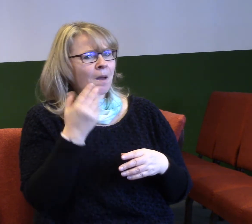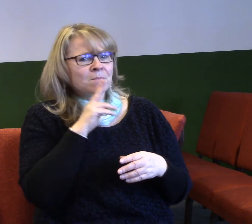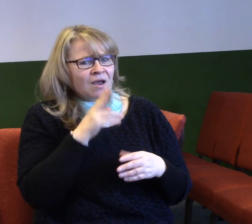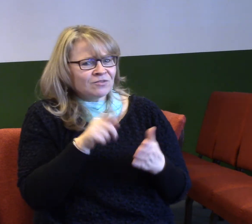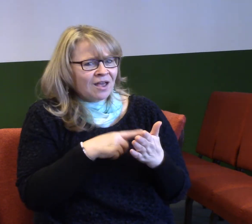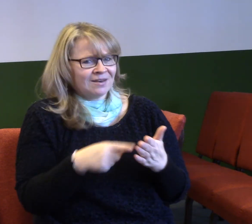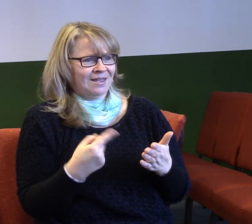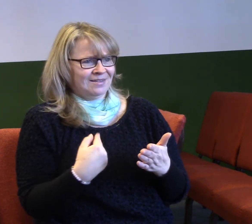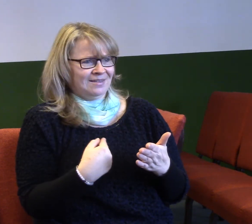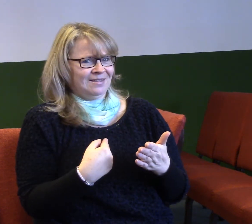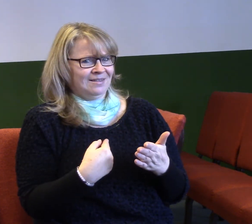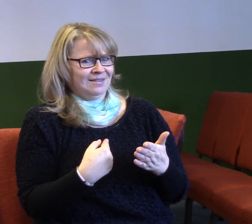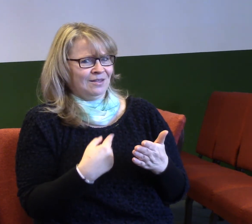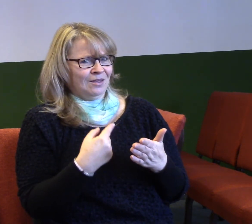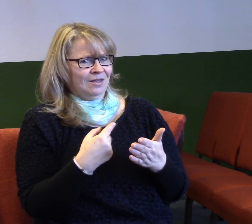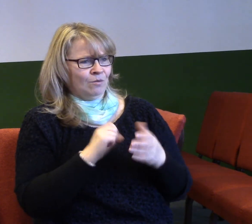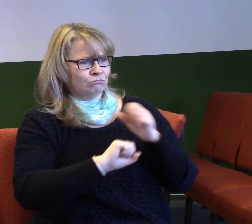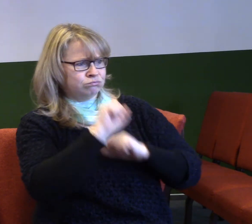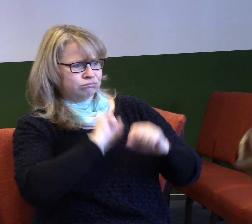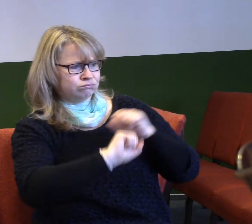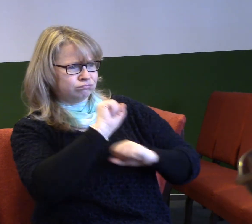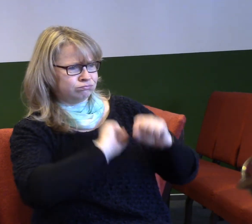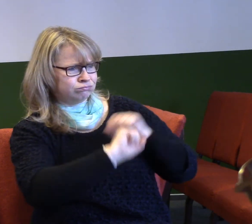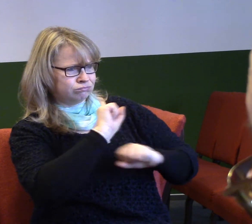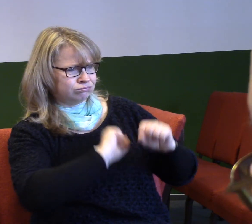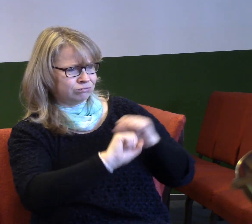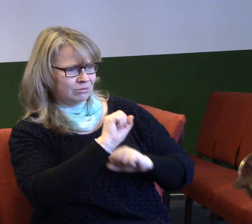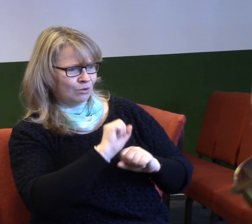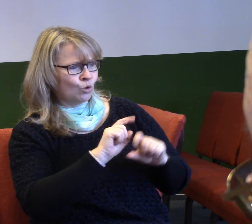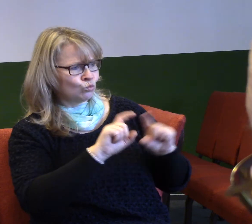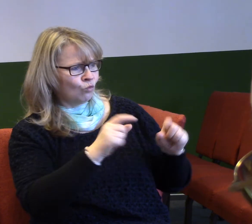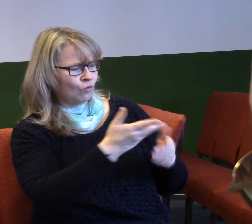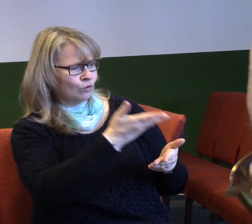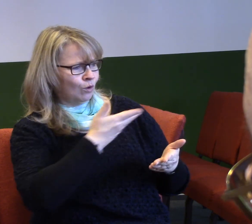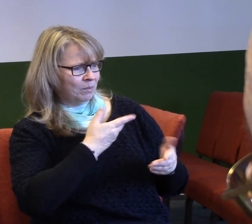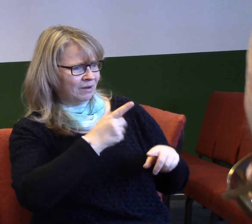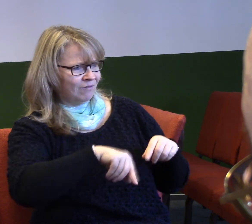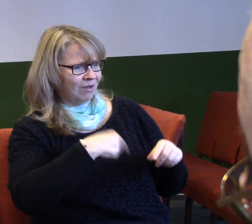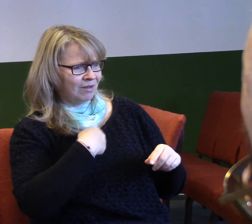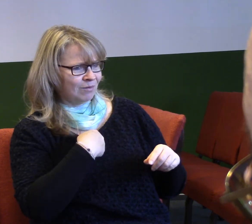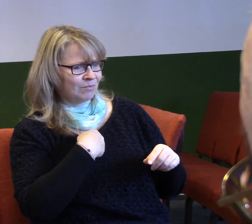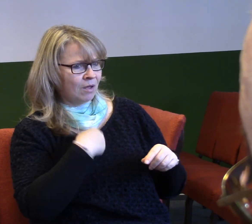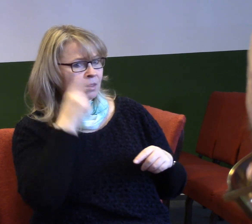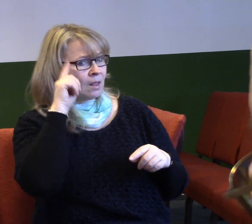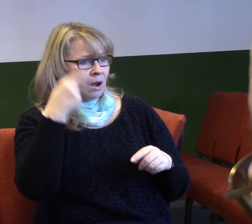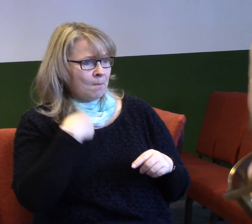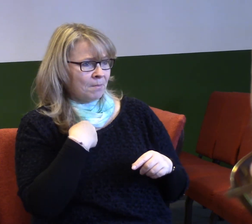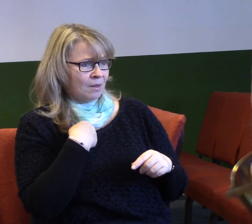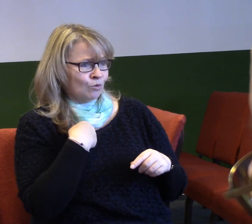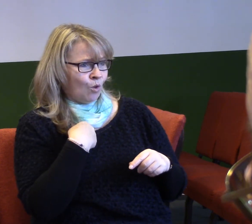Tak se začnete bránit, protože jste obviděni z něčeho. Vás to ani nenapadlo. Častokrát v církvi